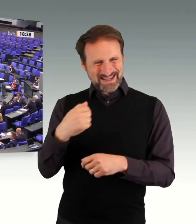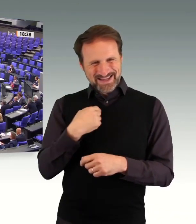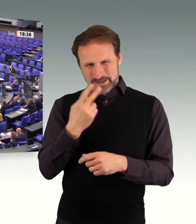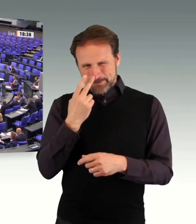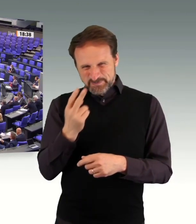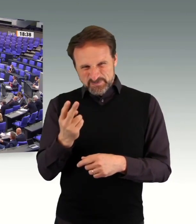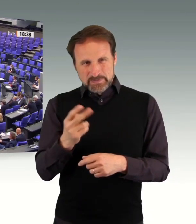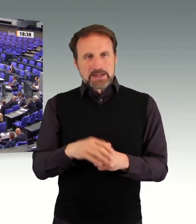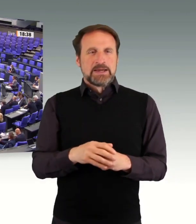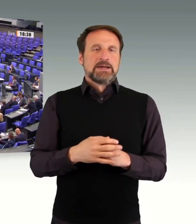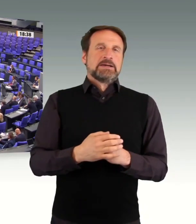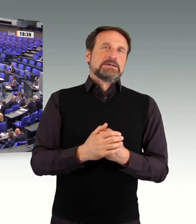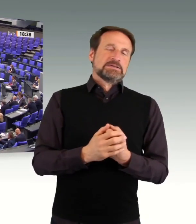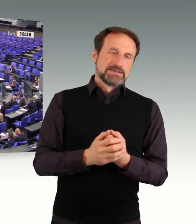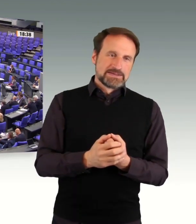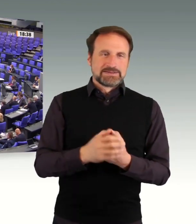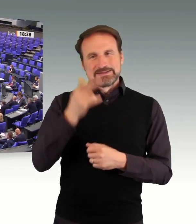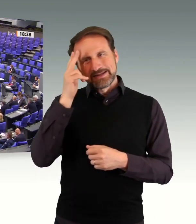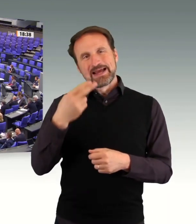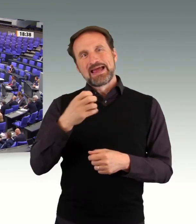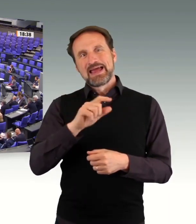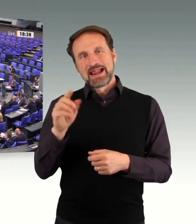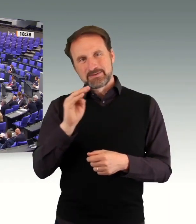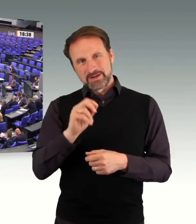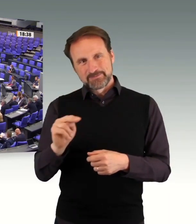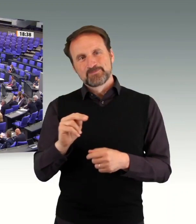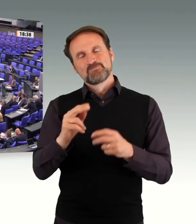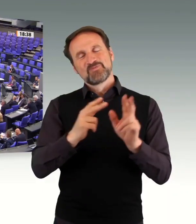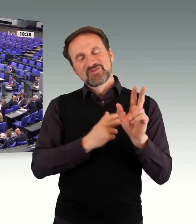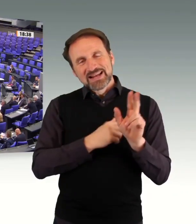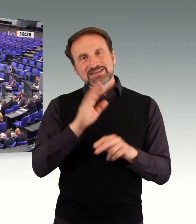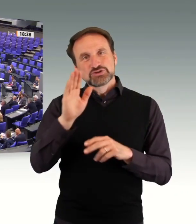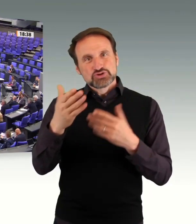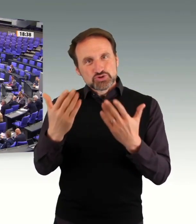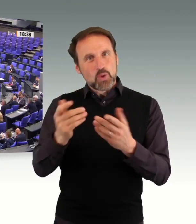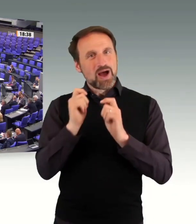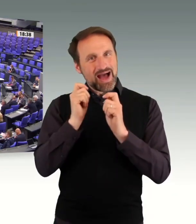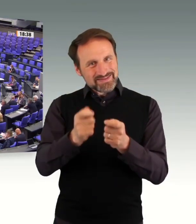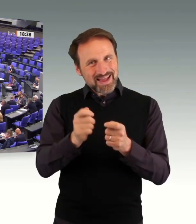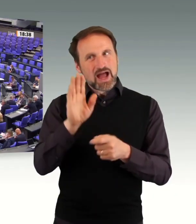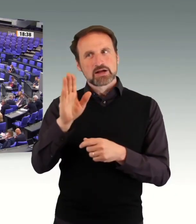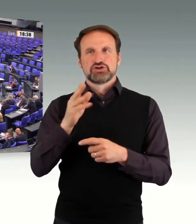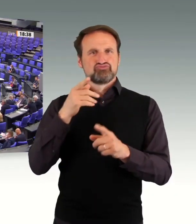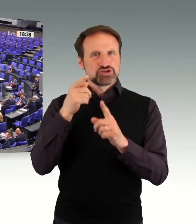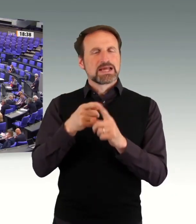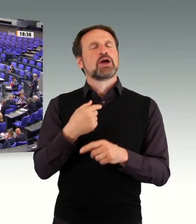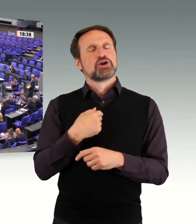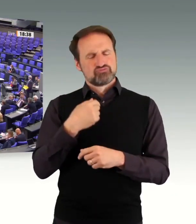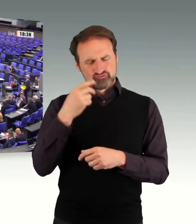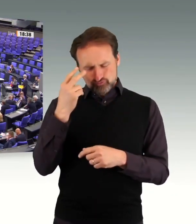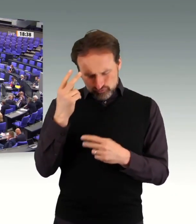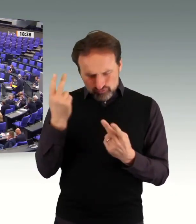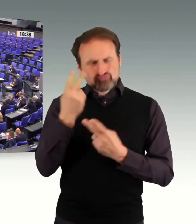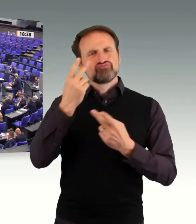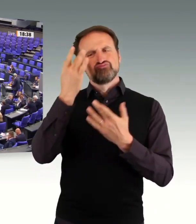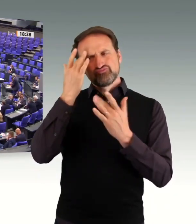die Intention Ihres Antrages ist ja wirklich zu würdigen. Aber eins stört mich dann doch ziemlich, und das hatte ich, glaube ich, gestern schon